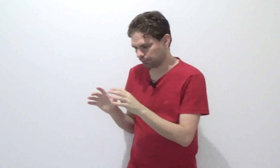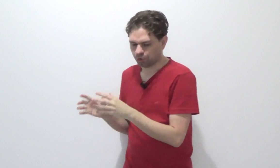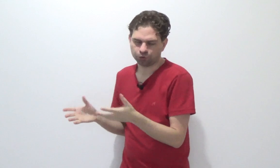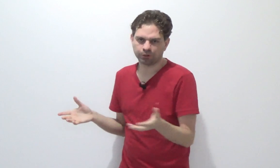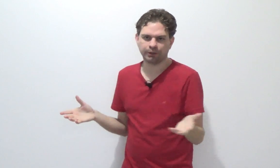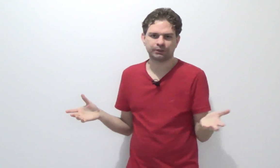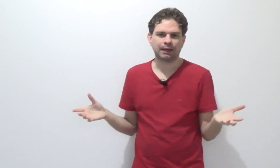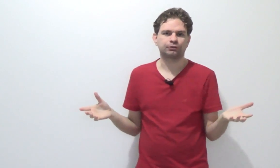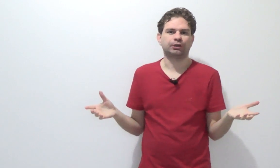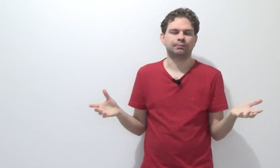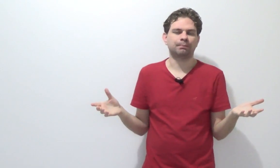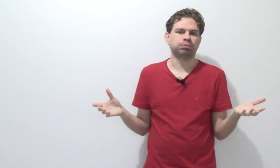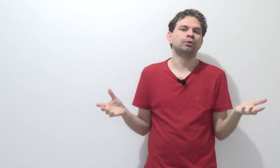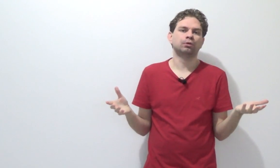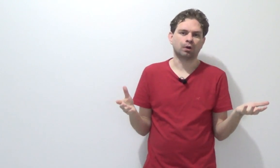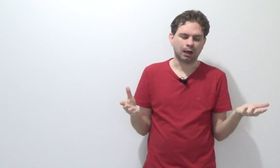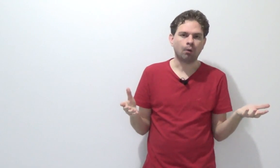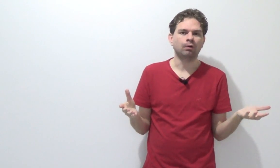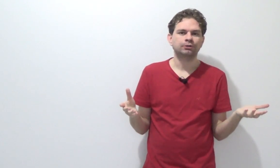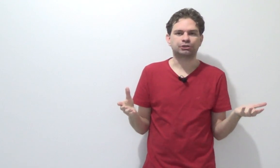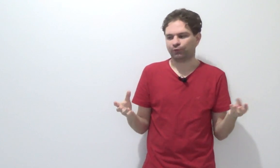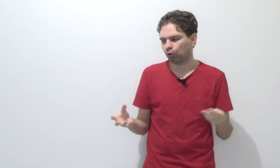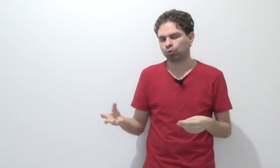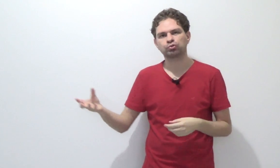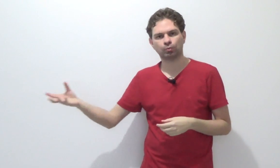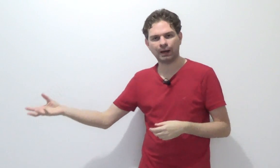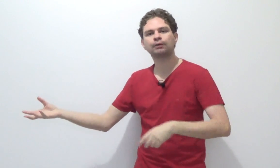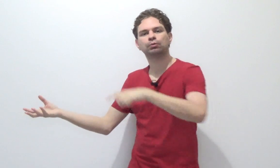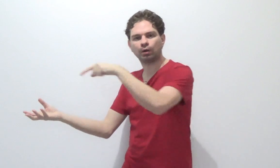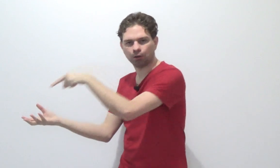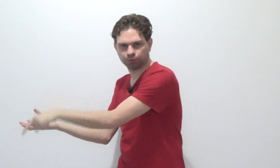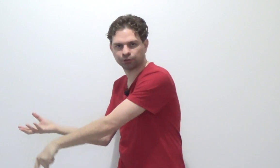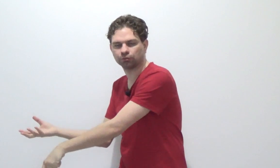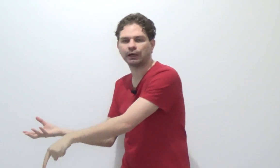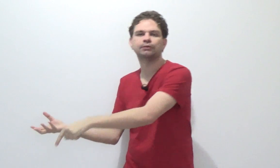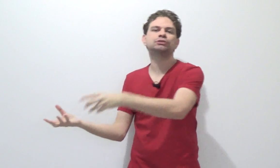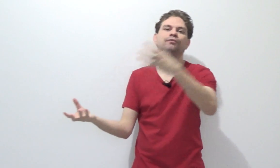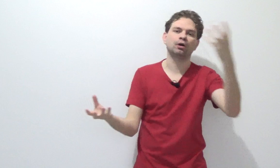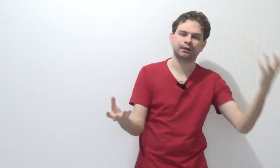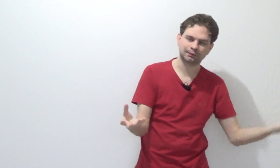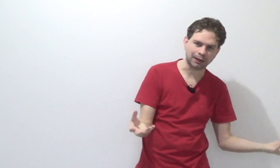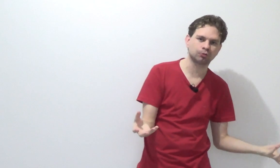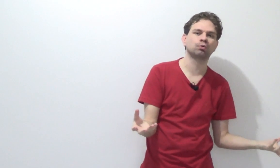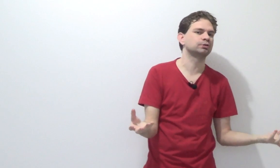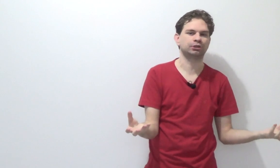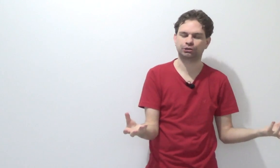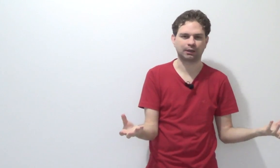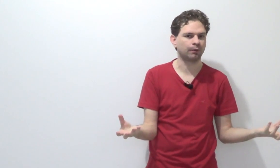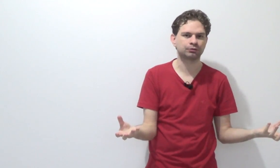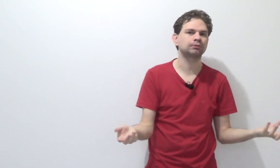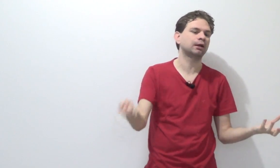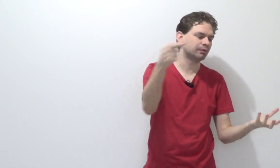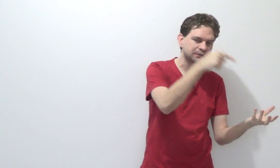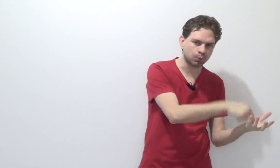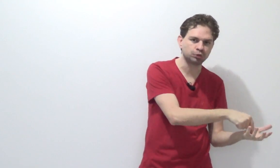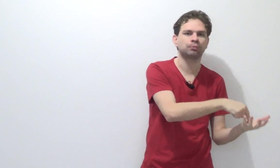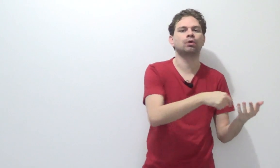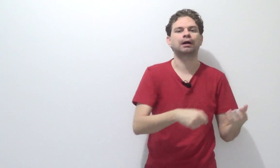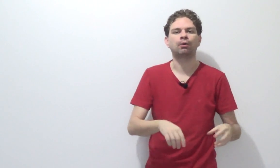Lógico que nesse caso de crime plurilocal, se for consumado, o local do resultado, se for tentado, não conseguir chegar ao resultado, vai ser o último local,